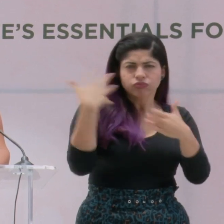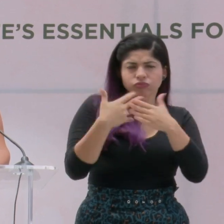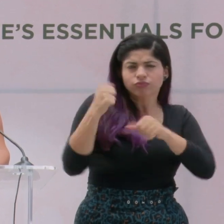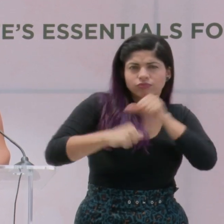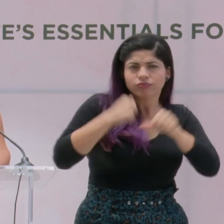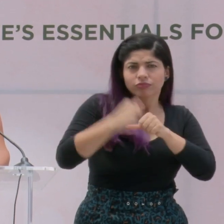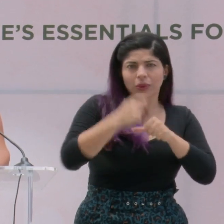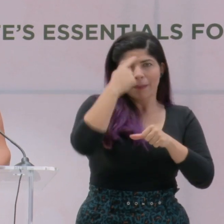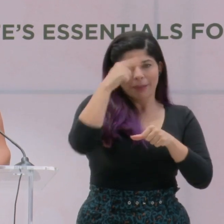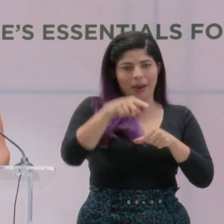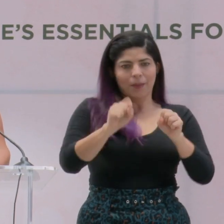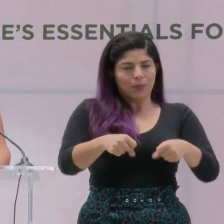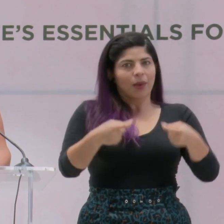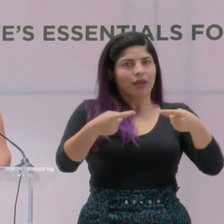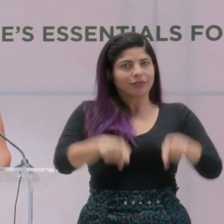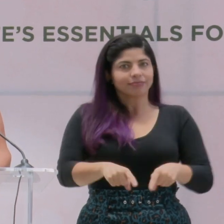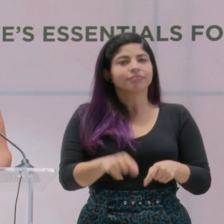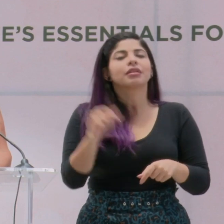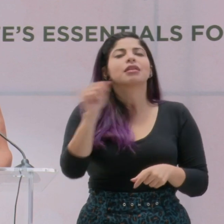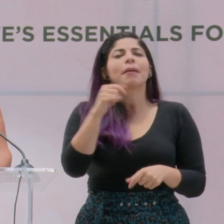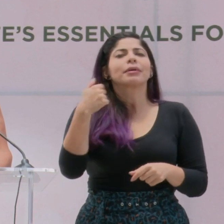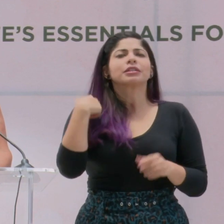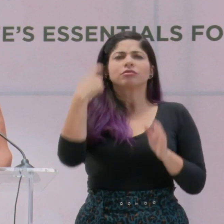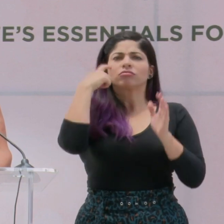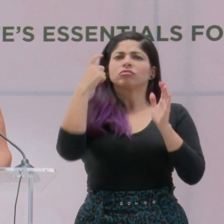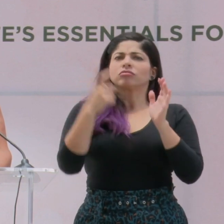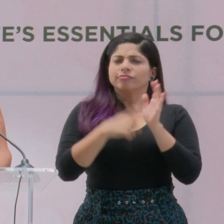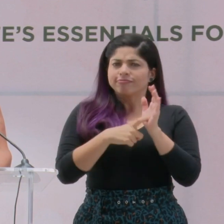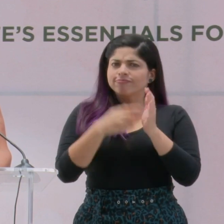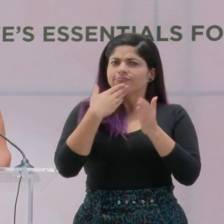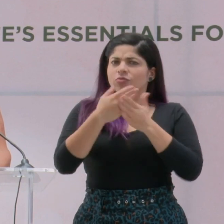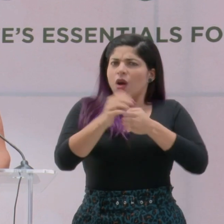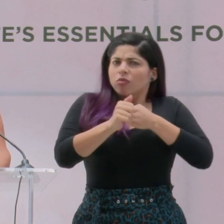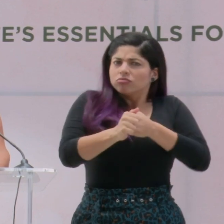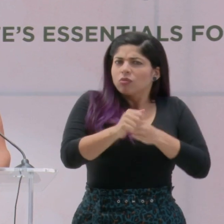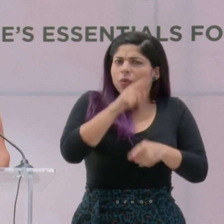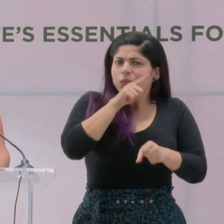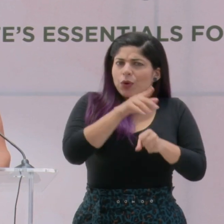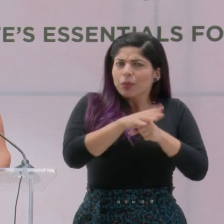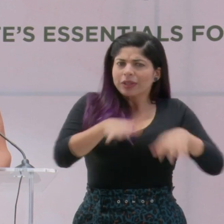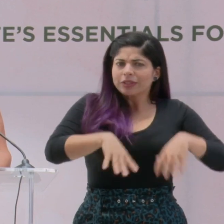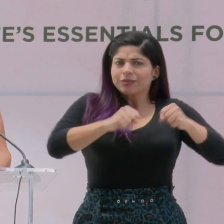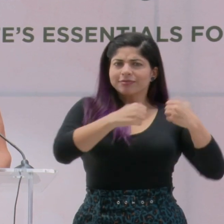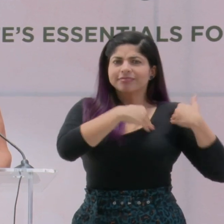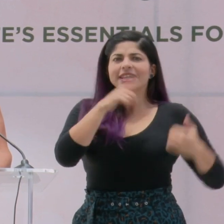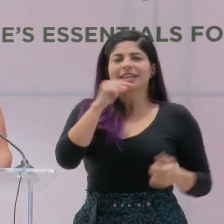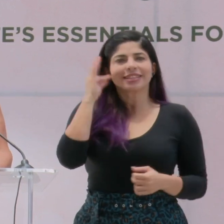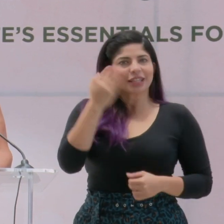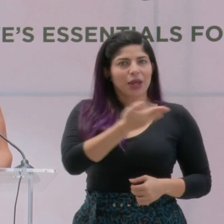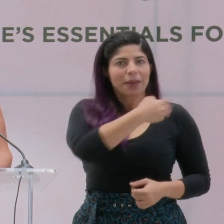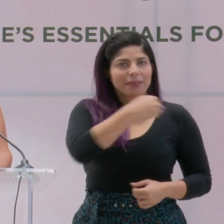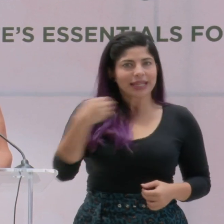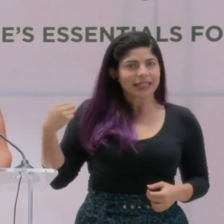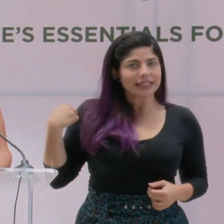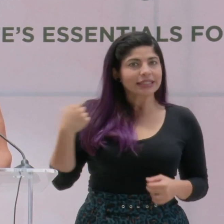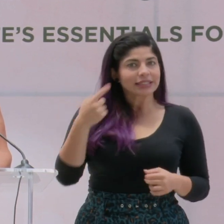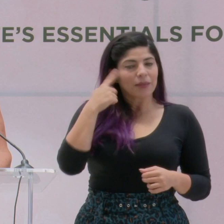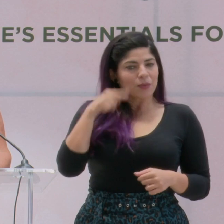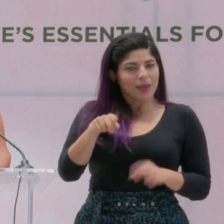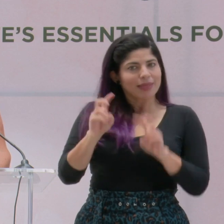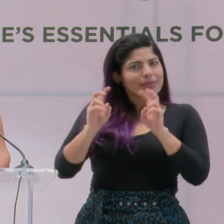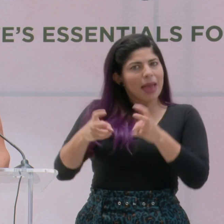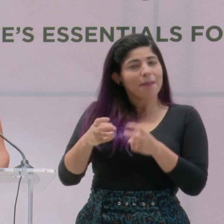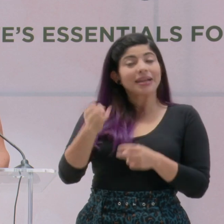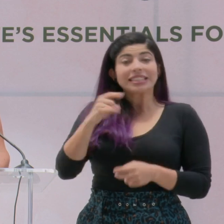para que esto ocurra. Reconozco abiertamente el rol de liderazgo y compromiso que ha asumido la señora ministra en torno a este tema,